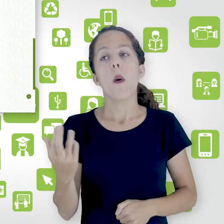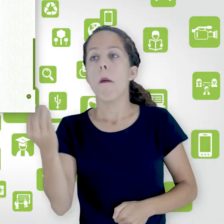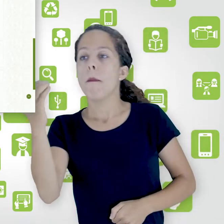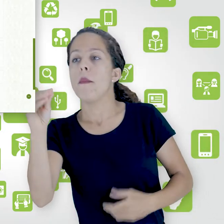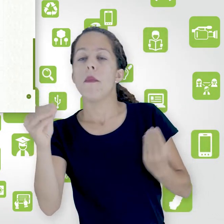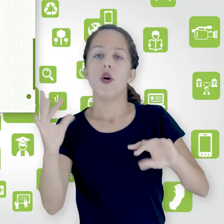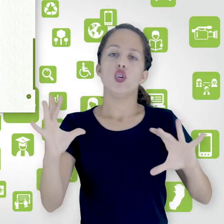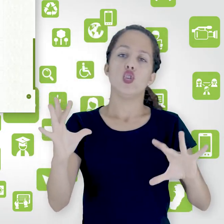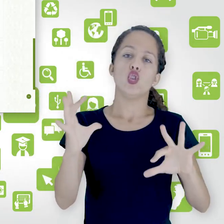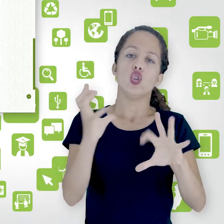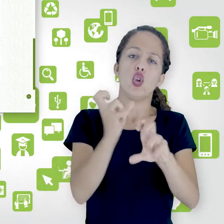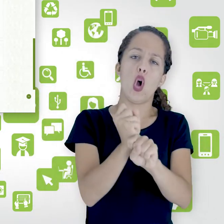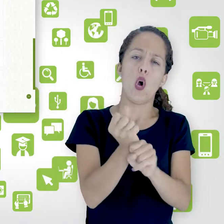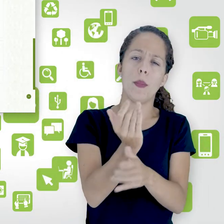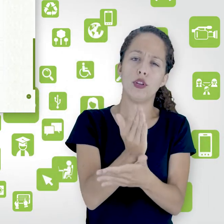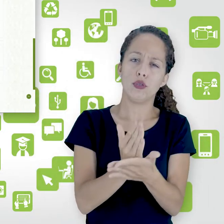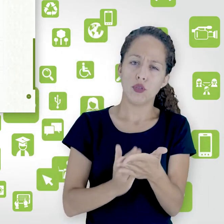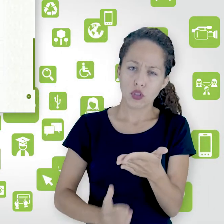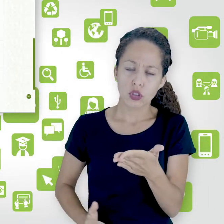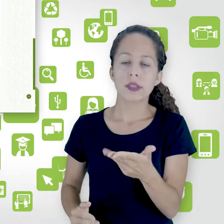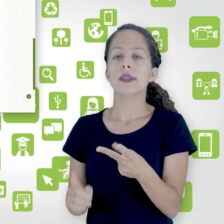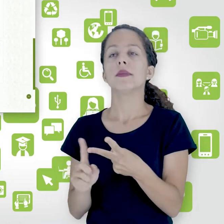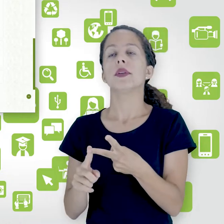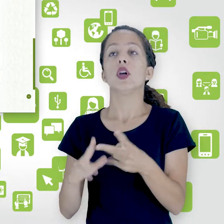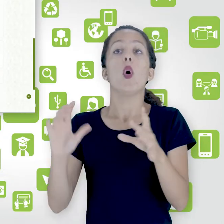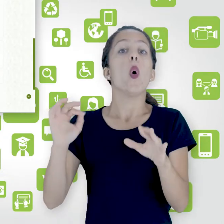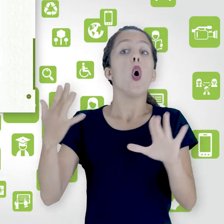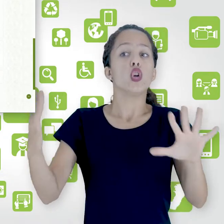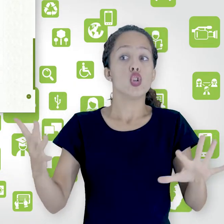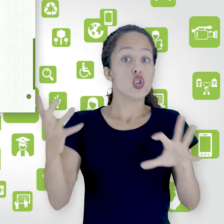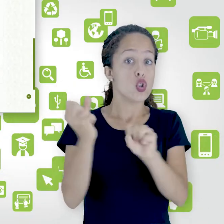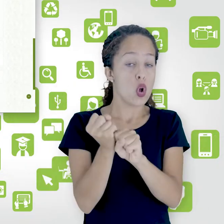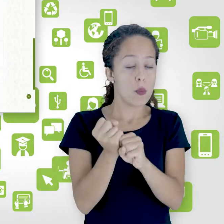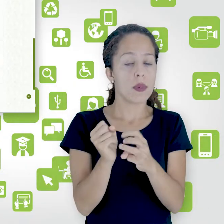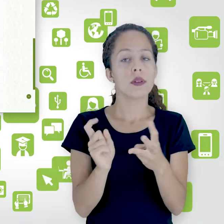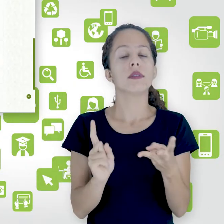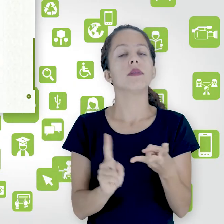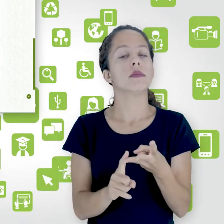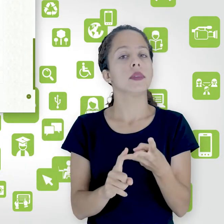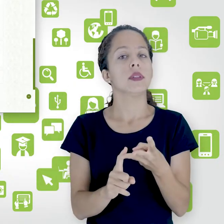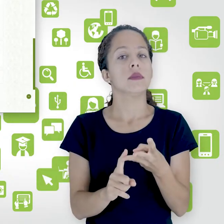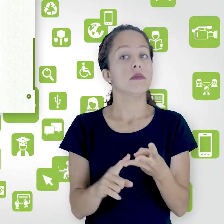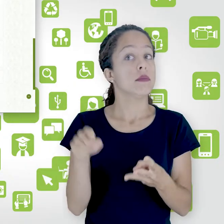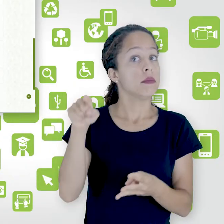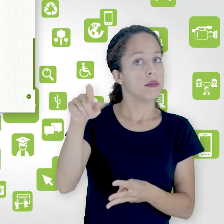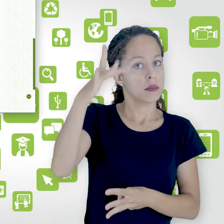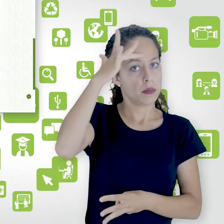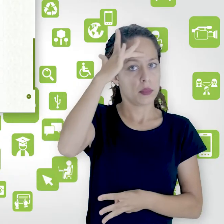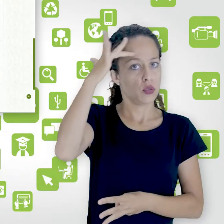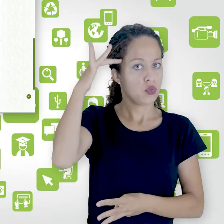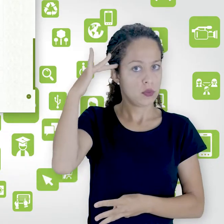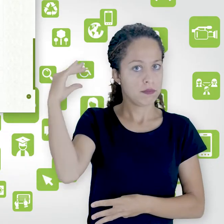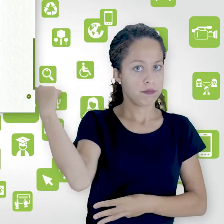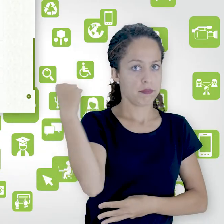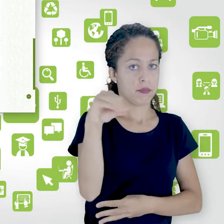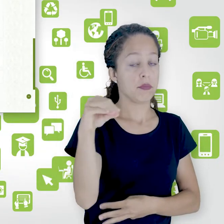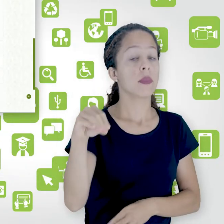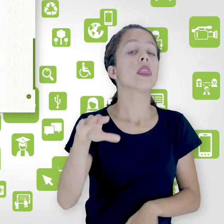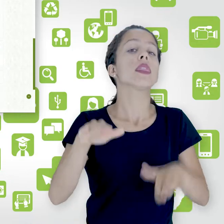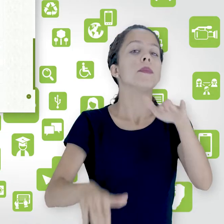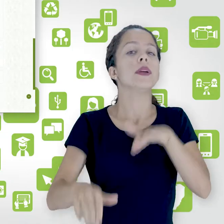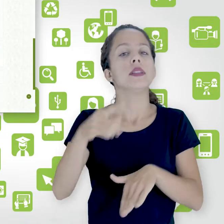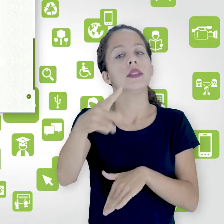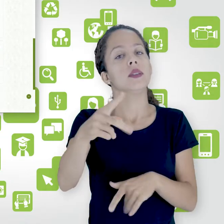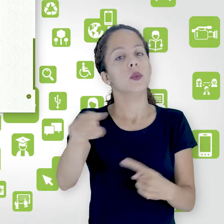postagens que dê uma média das avaliações das postagens daquela pessoa no fórum tudo depende do seu objetivo